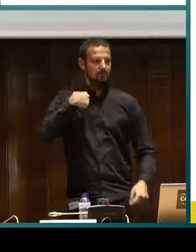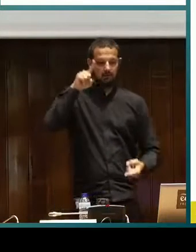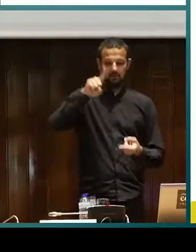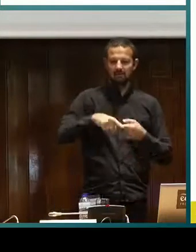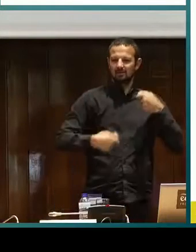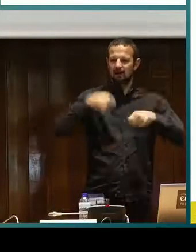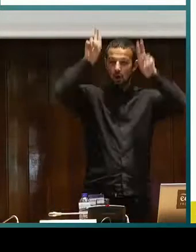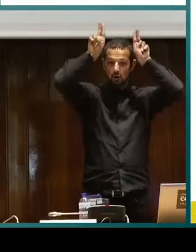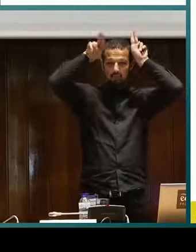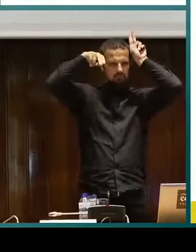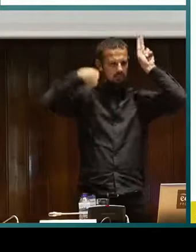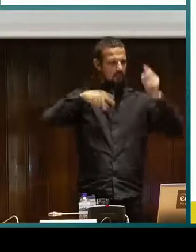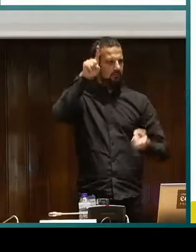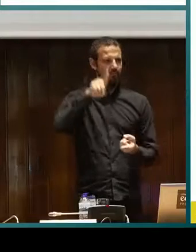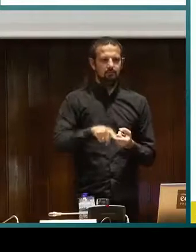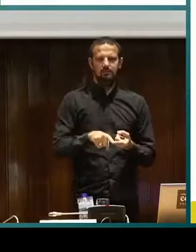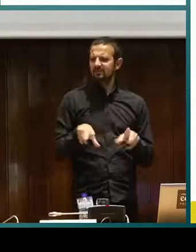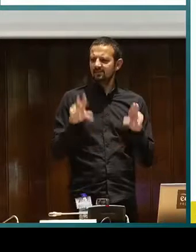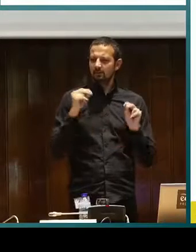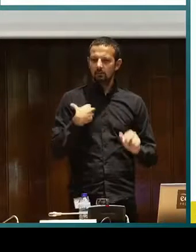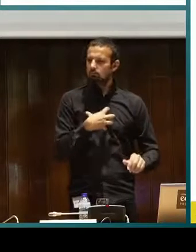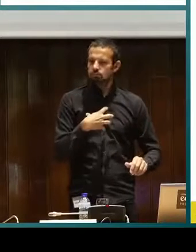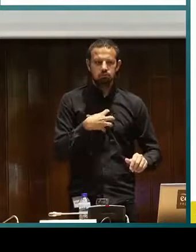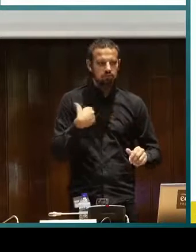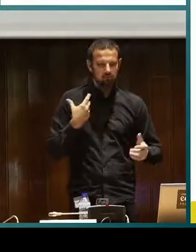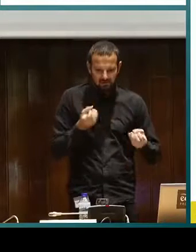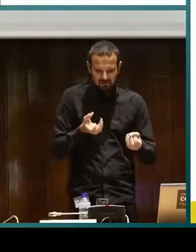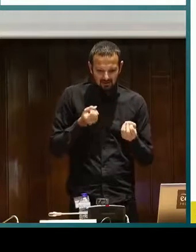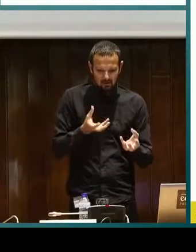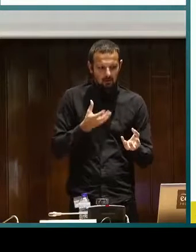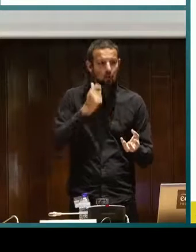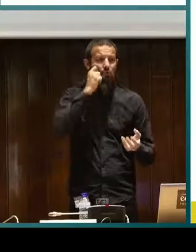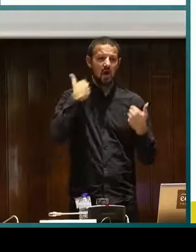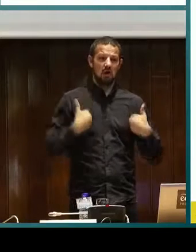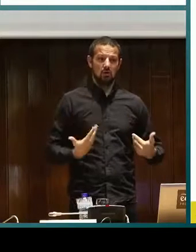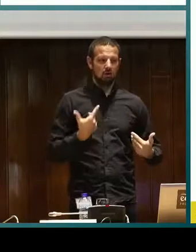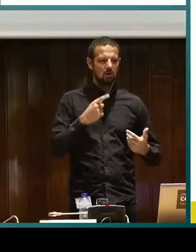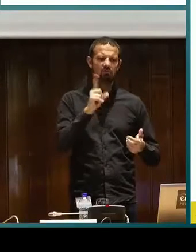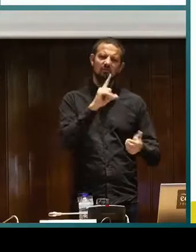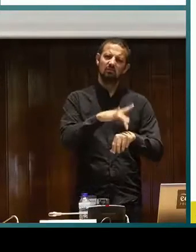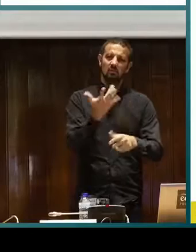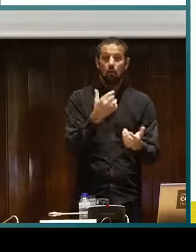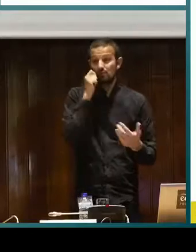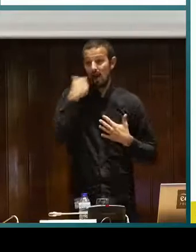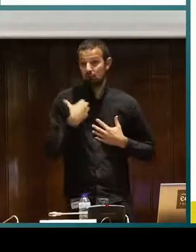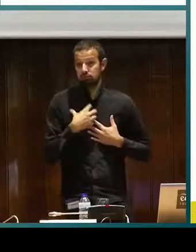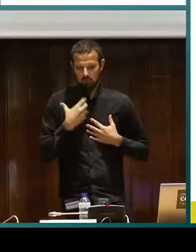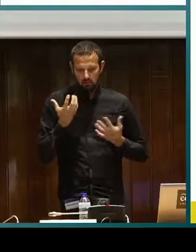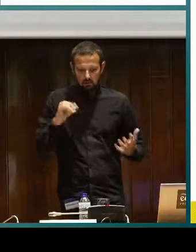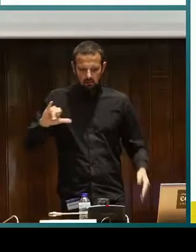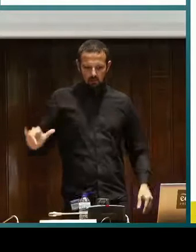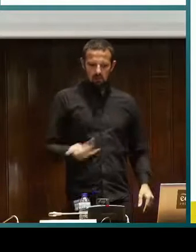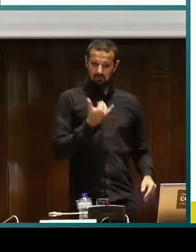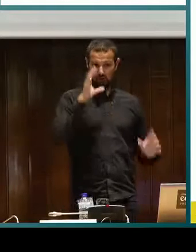en… Son los adultos los que transmiten estos cuentos. Y es cierto que no somos robots,